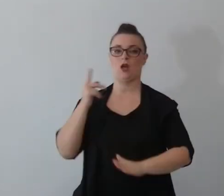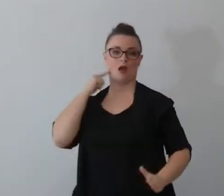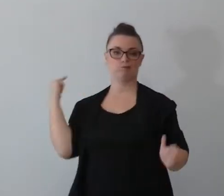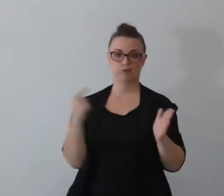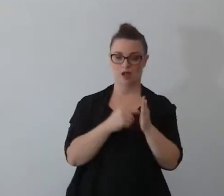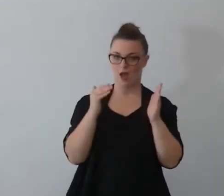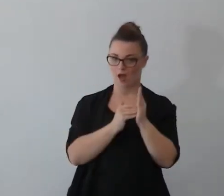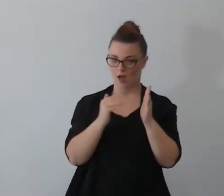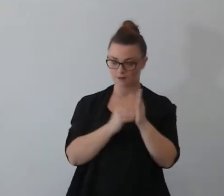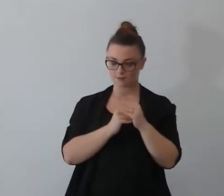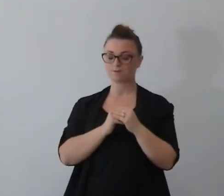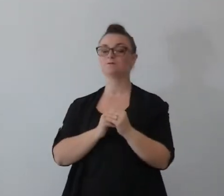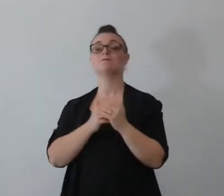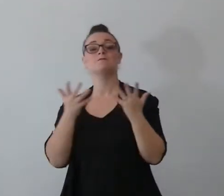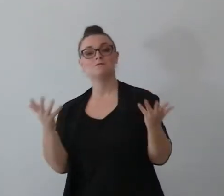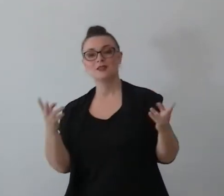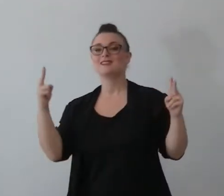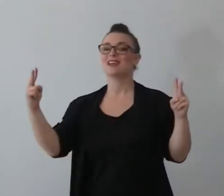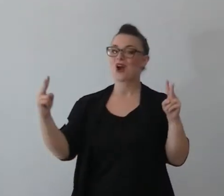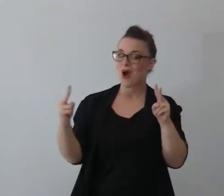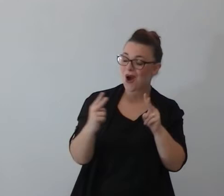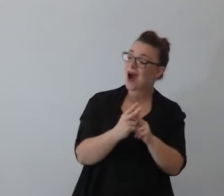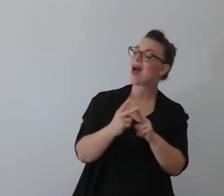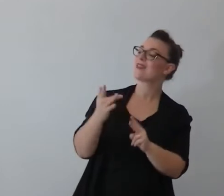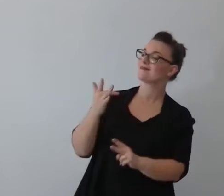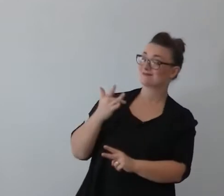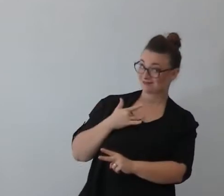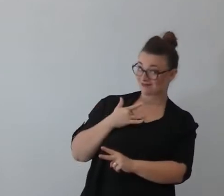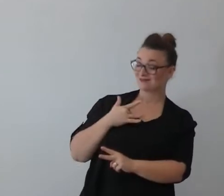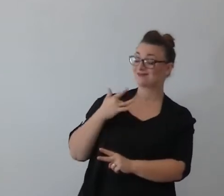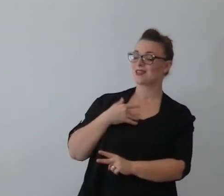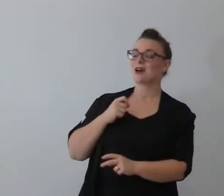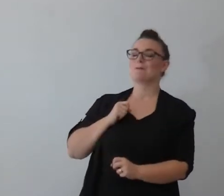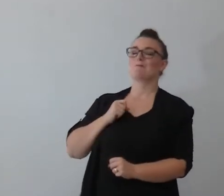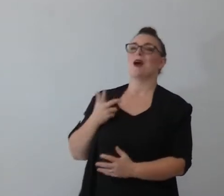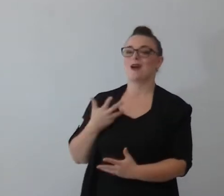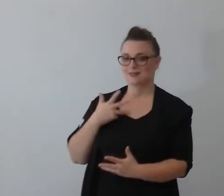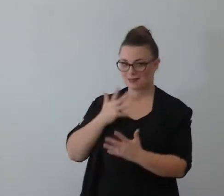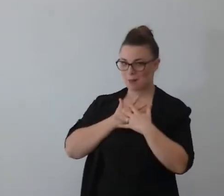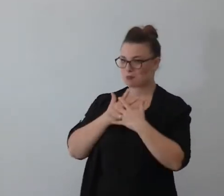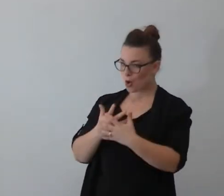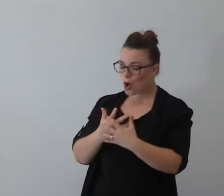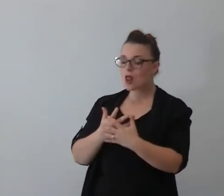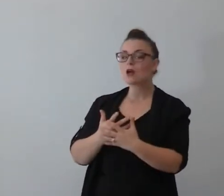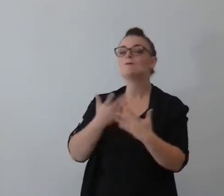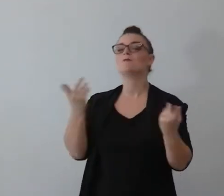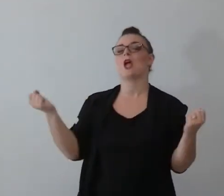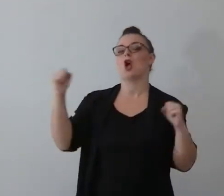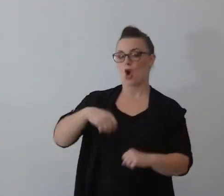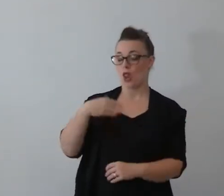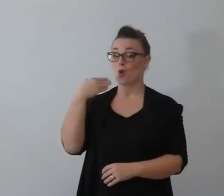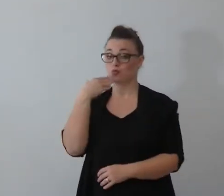si piacciono anche in questo caso quando scocca la scintilla l'uomo va a casa del